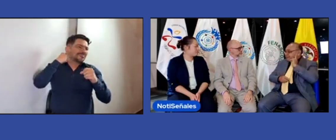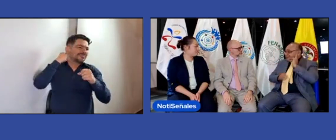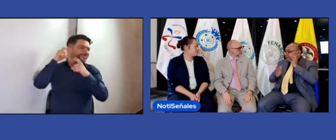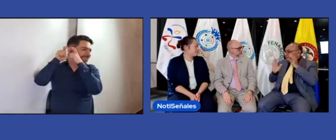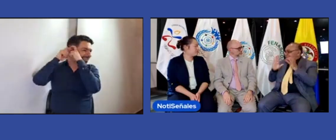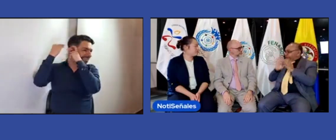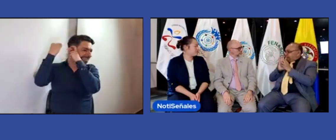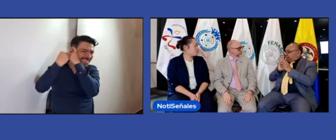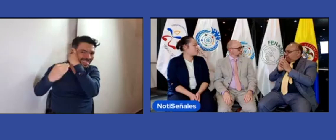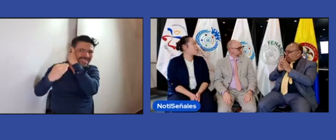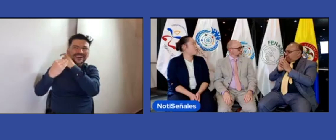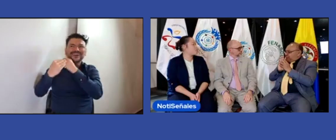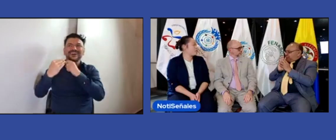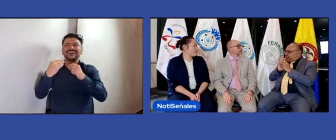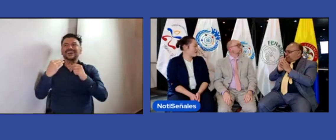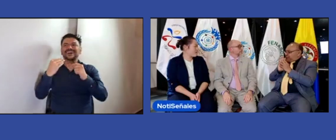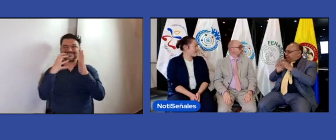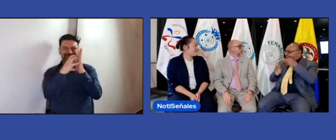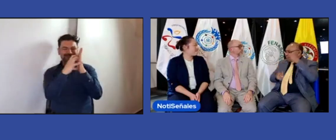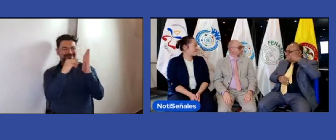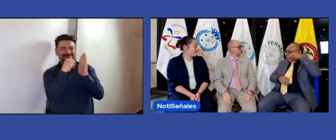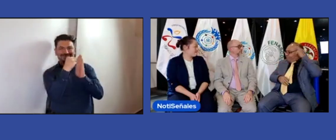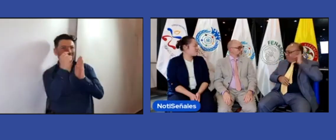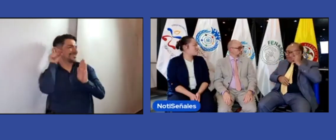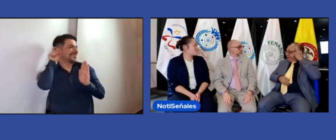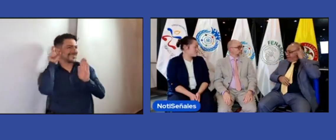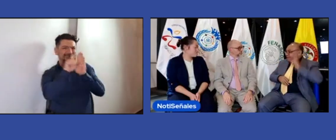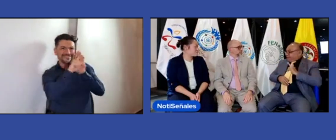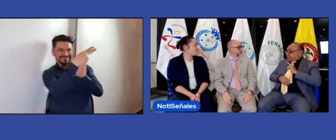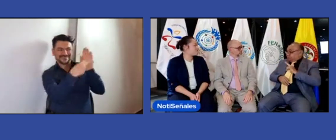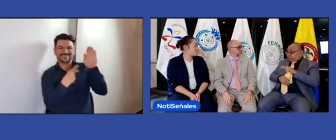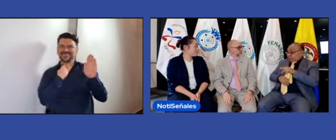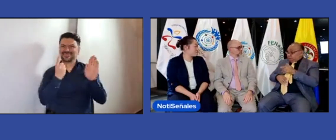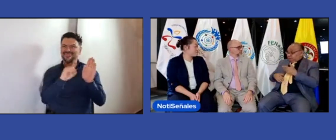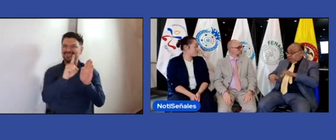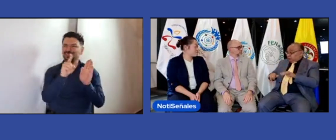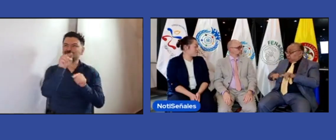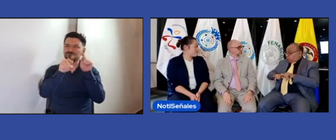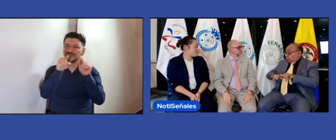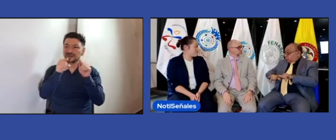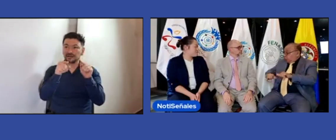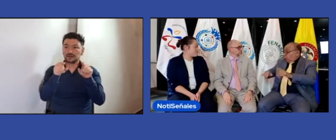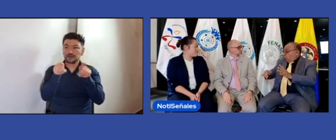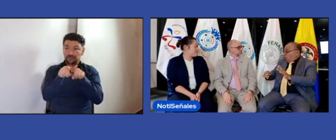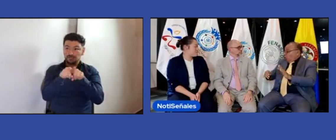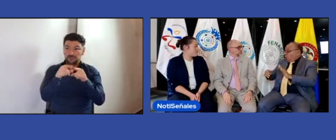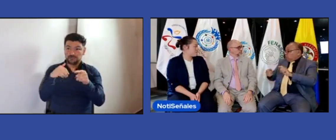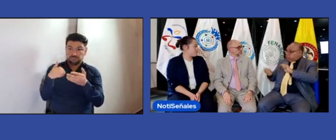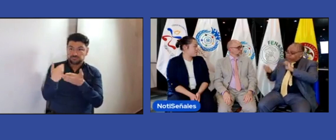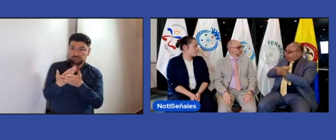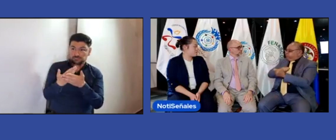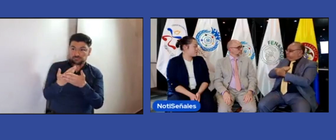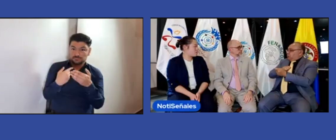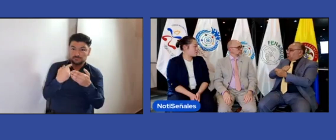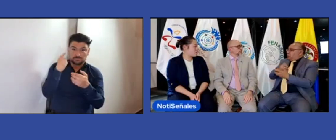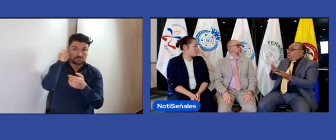sabemos que en el transporte público se tiene el símbolo de persona sorda ¿no? ese símbolo que está allí